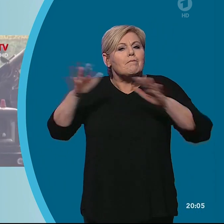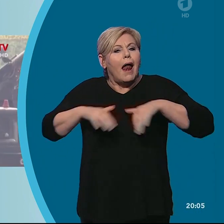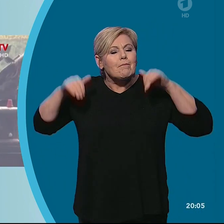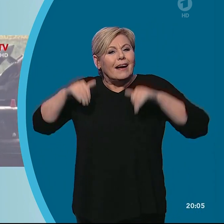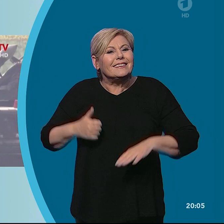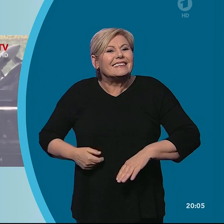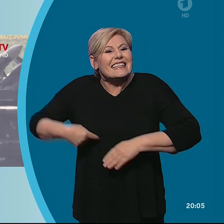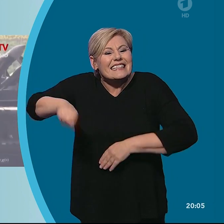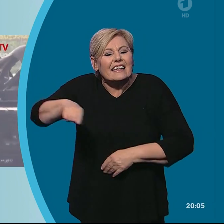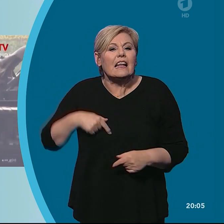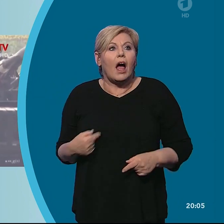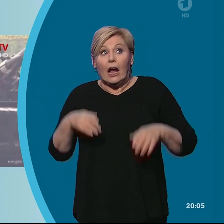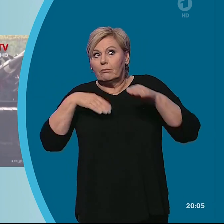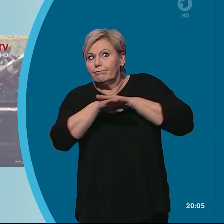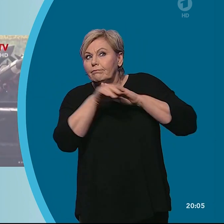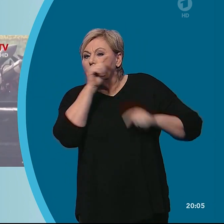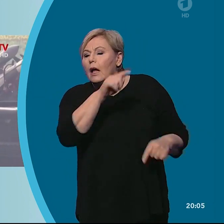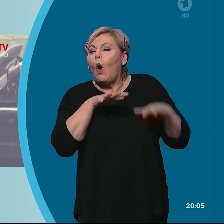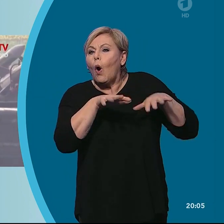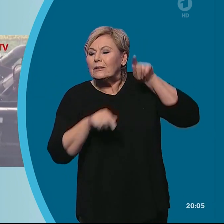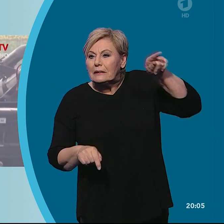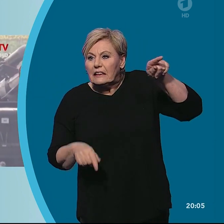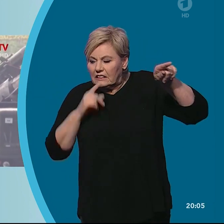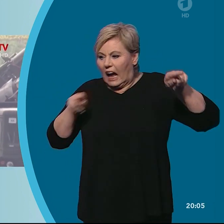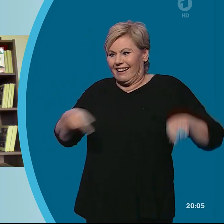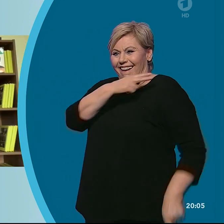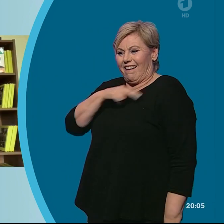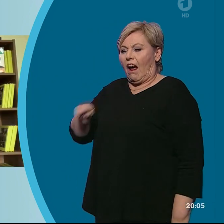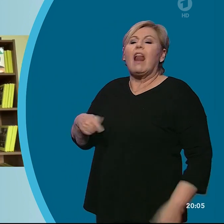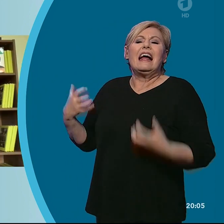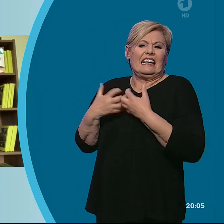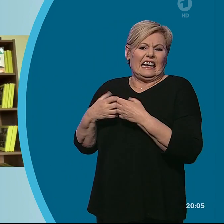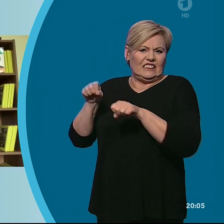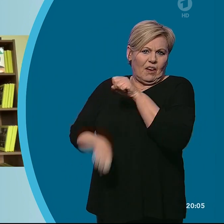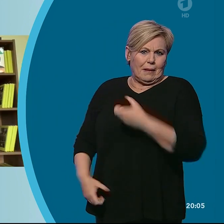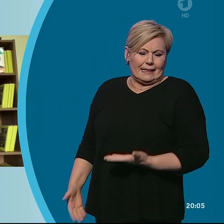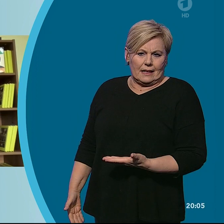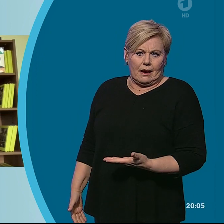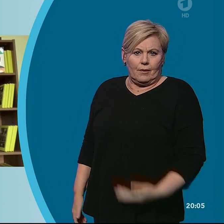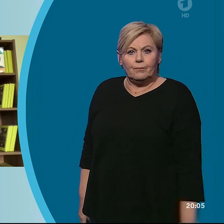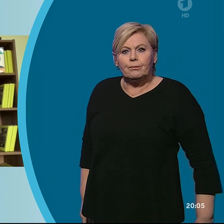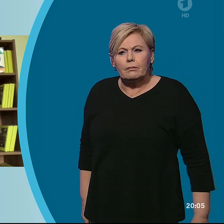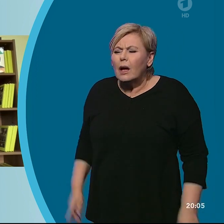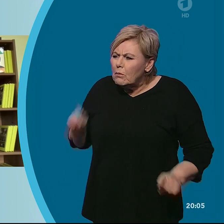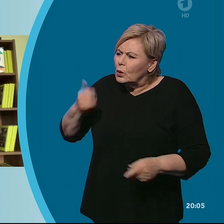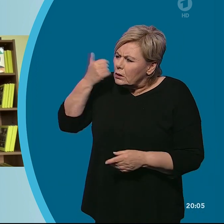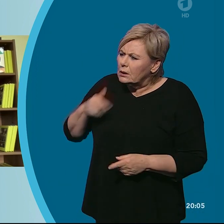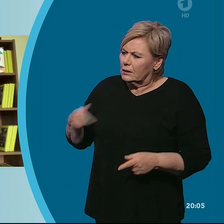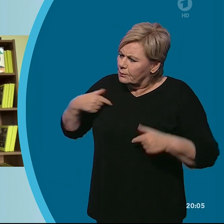derzeit im Exil in Großbritannien, bezeichnet die Generäle als Kriegsverbrecher. Wir müssen sie bitten, mit uns an den Verhandlungstisch